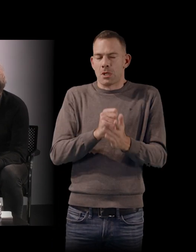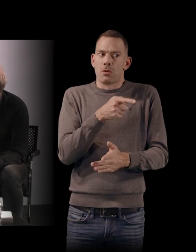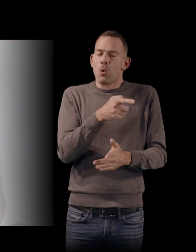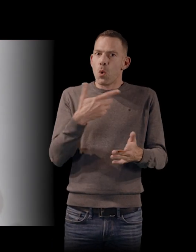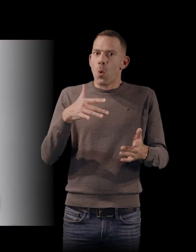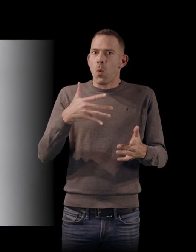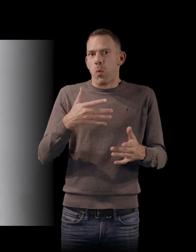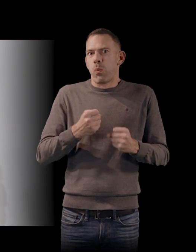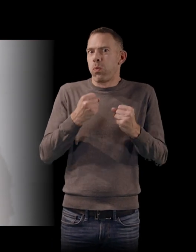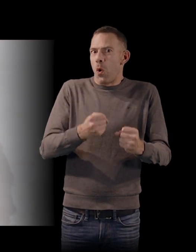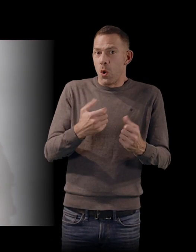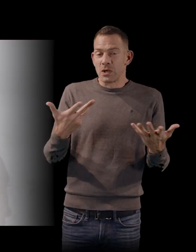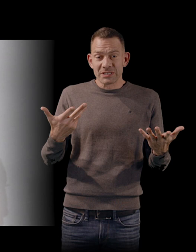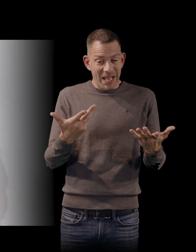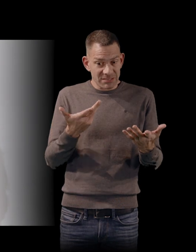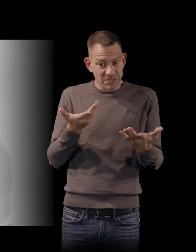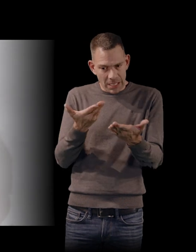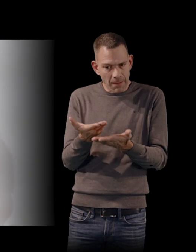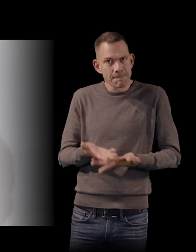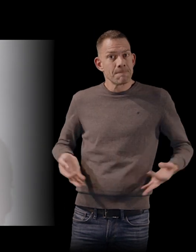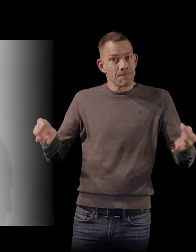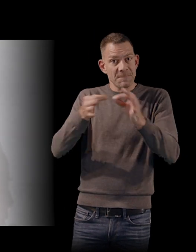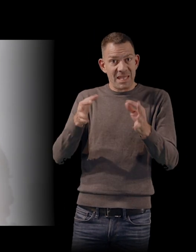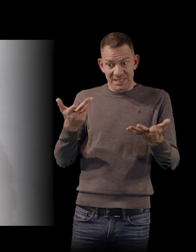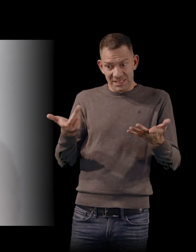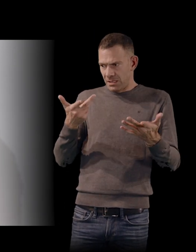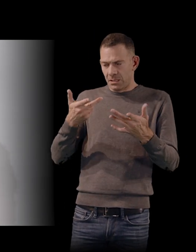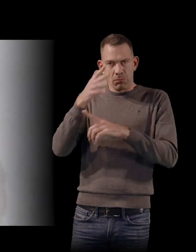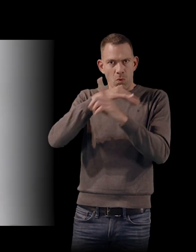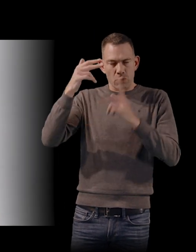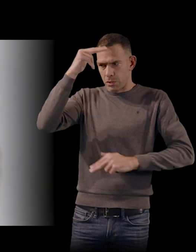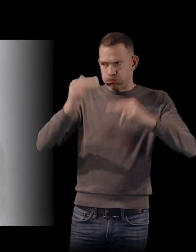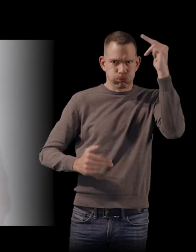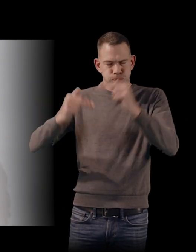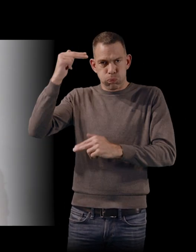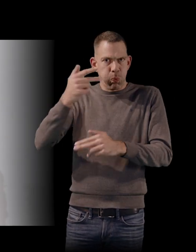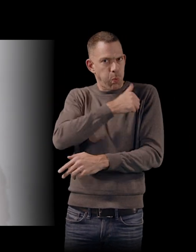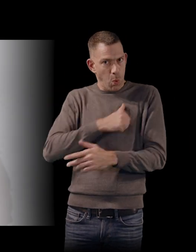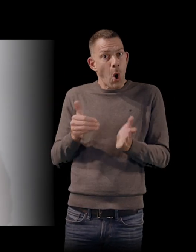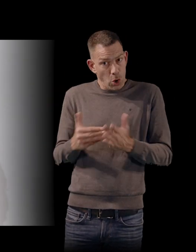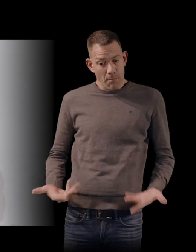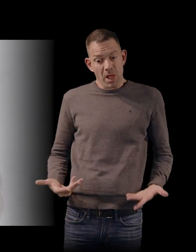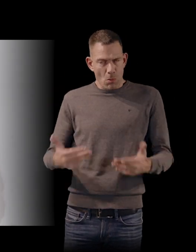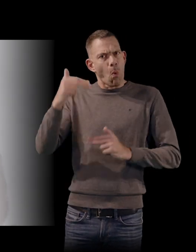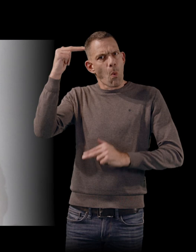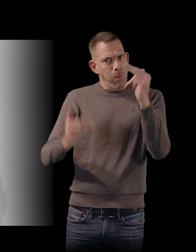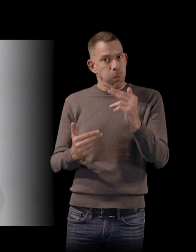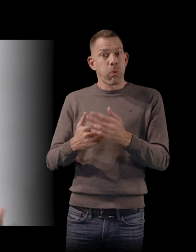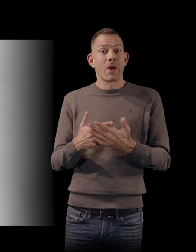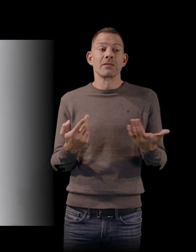ce pays où la disparité sociale est énorme et reste encore énorme aujourd'hui. Et non seulement lui, à travers ce